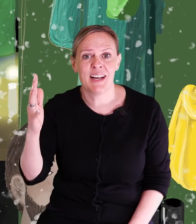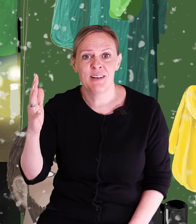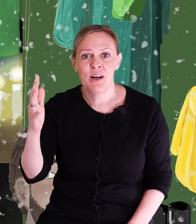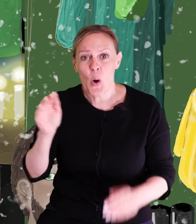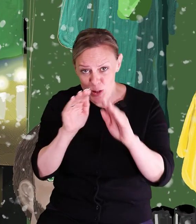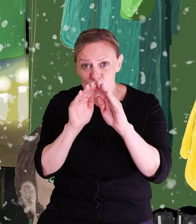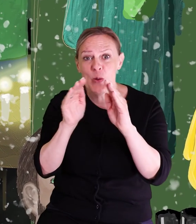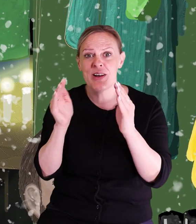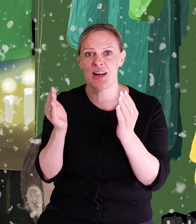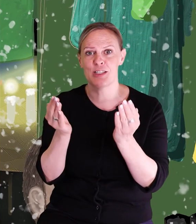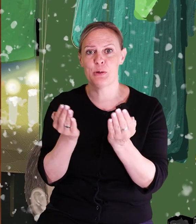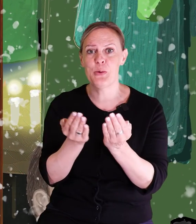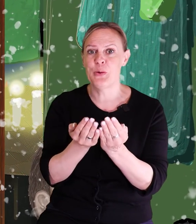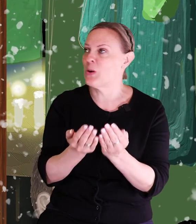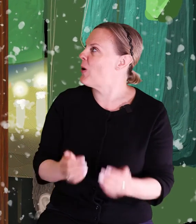och djurgränskolor.